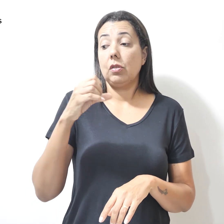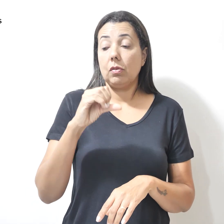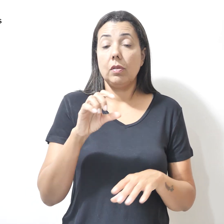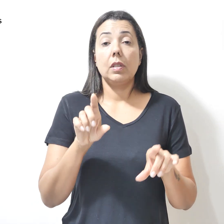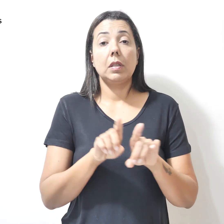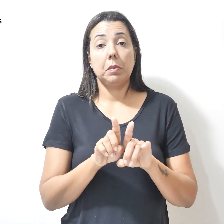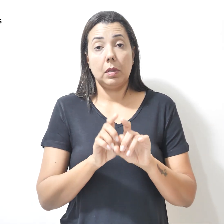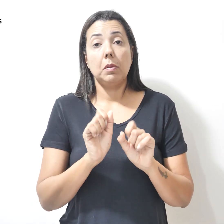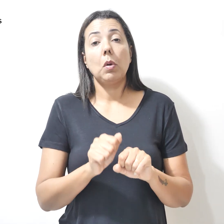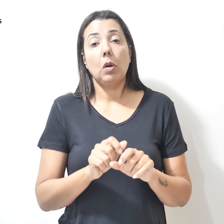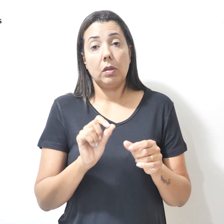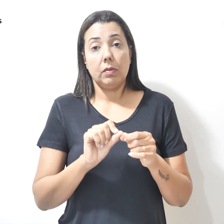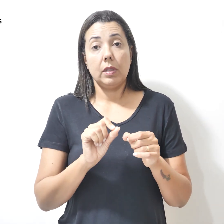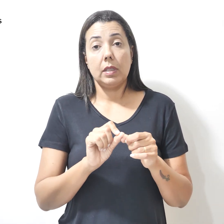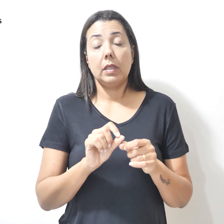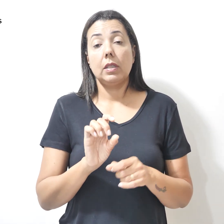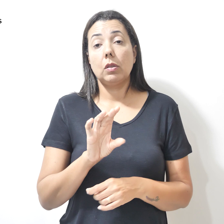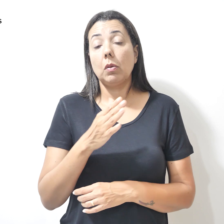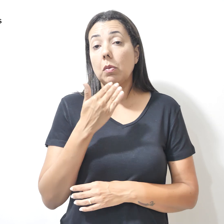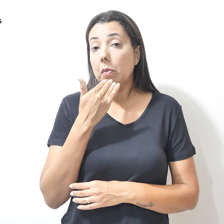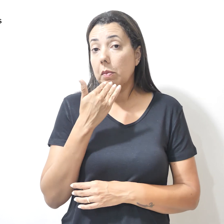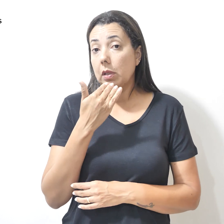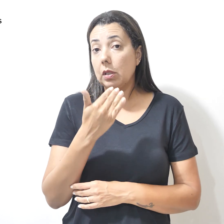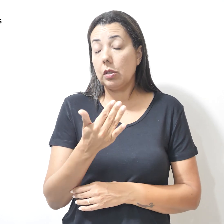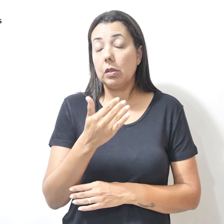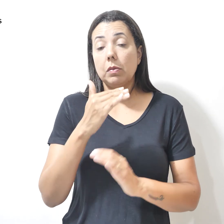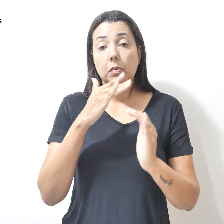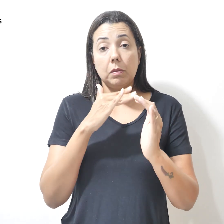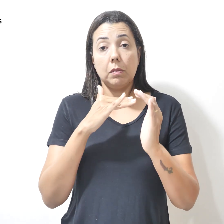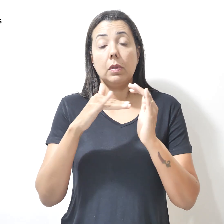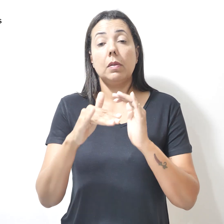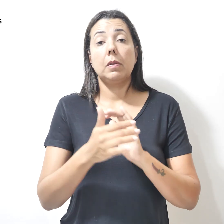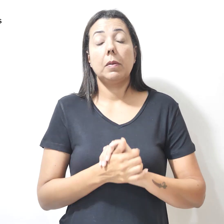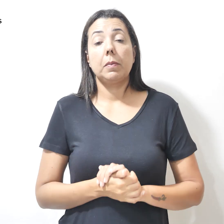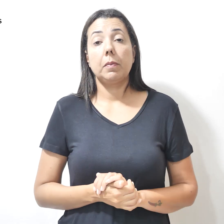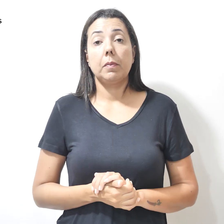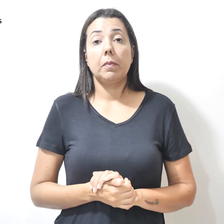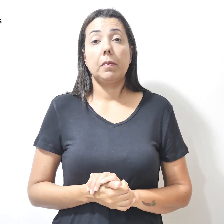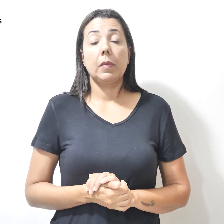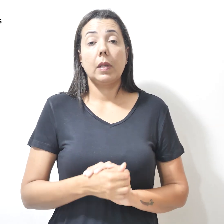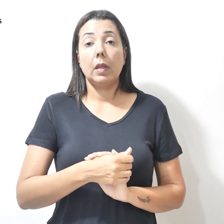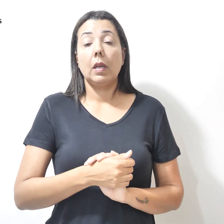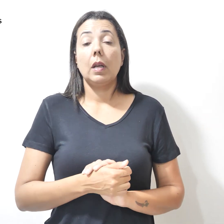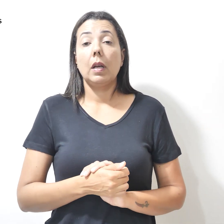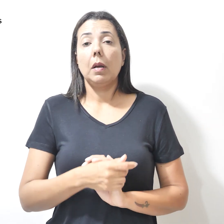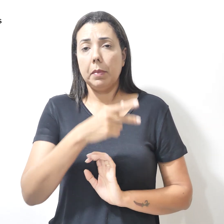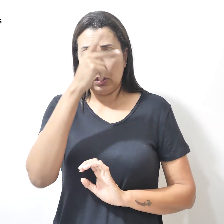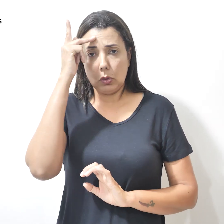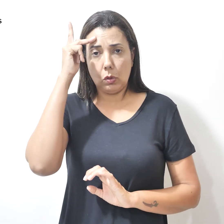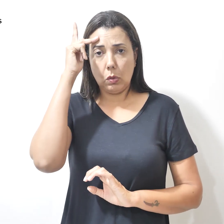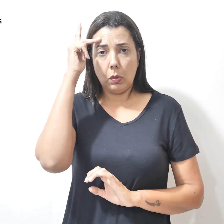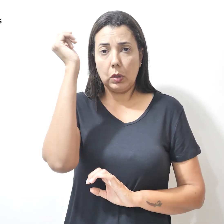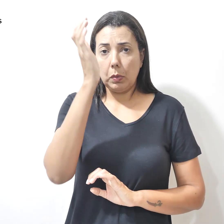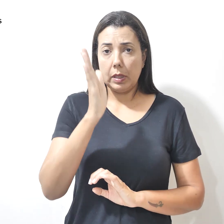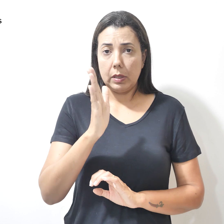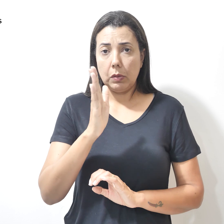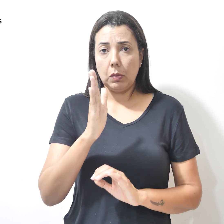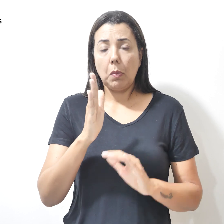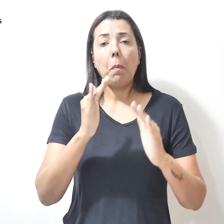pode ser feita a solicitação pelo e-mail. Brasileiros que residem no exterior, a prova